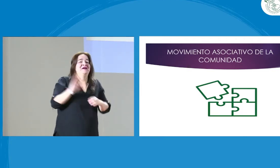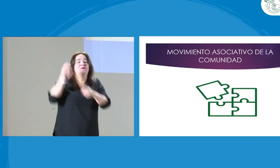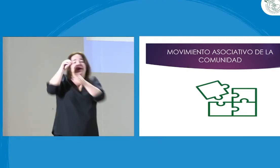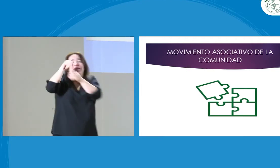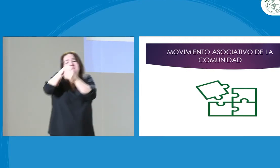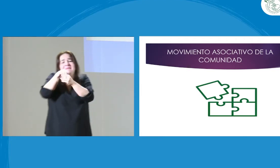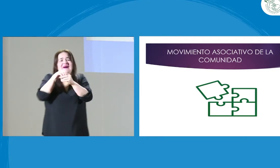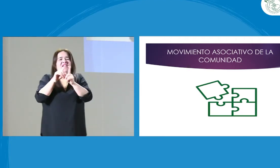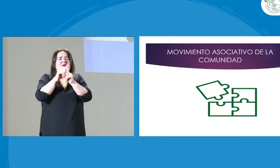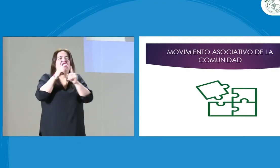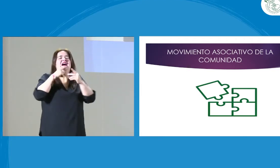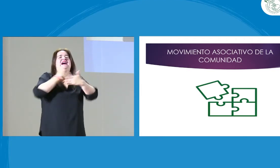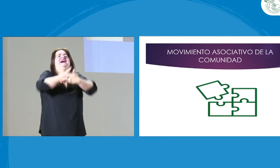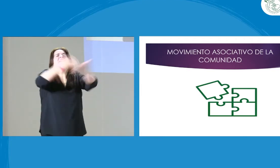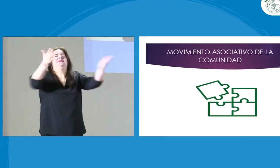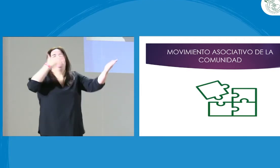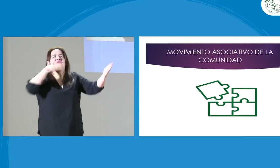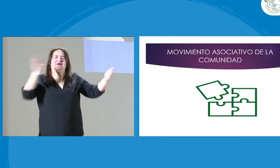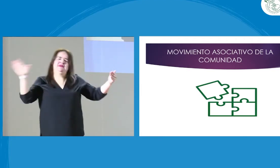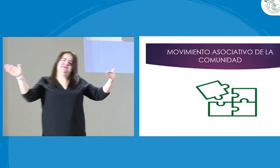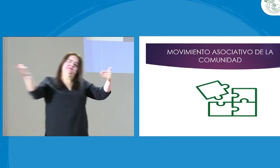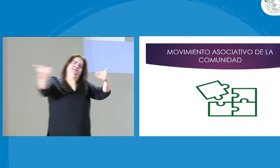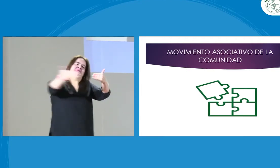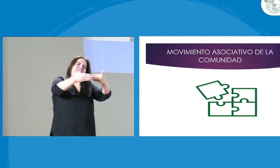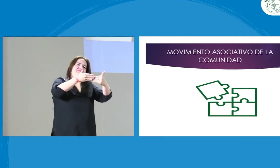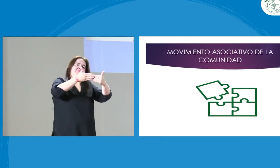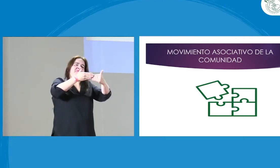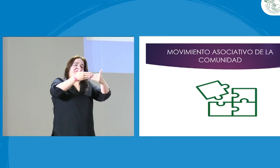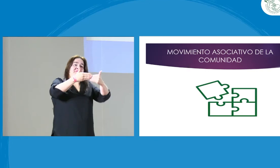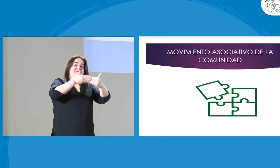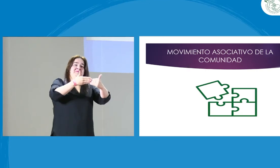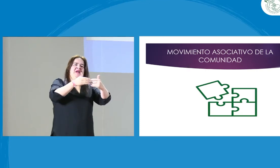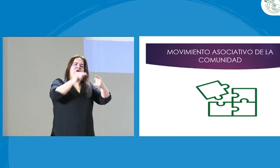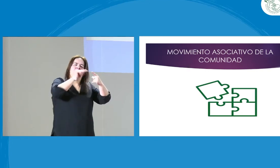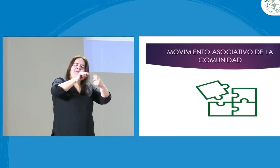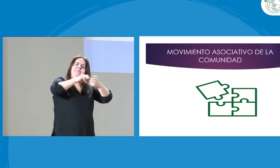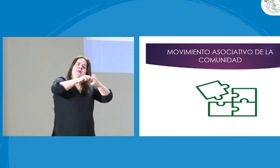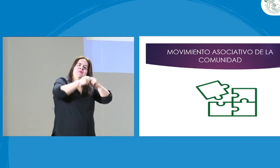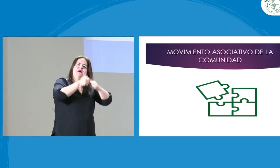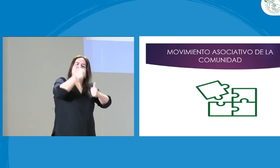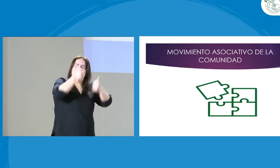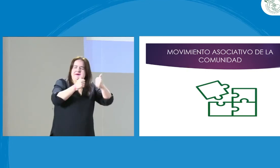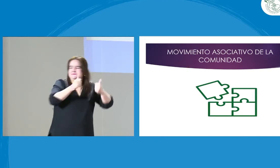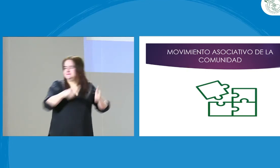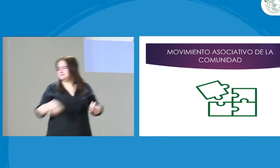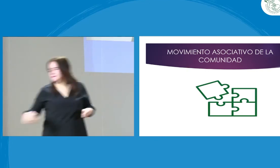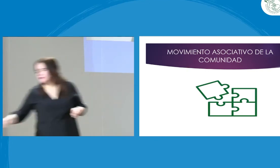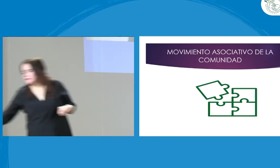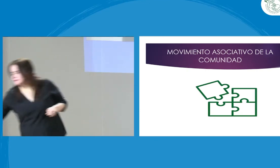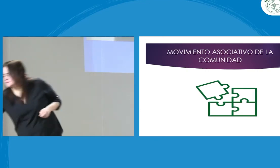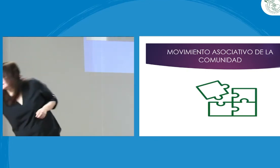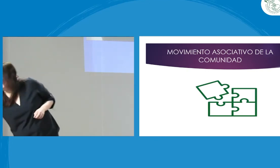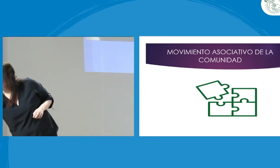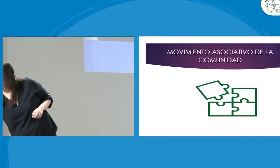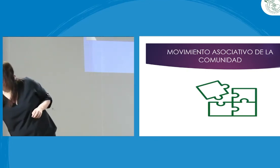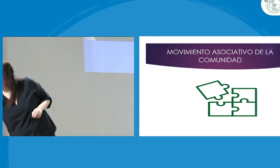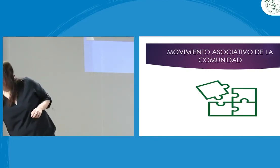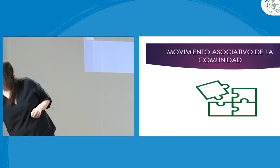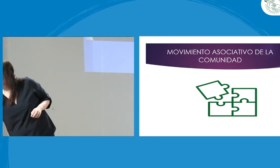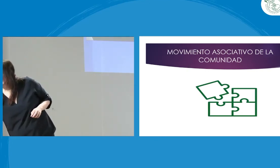mayoría de las mujeres nos encontramos en casa, en nuestros hogares. Entonces se nos dice, no, pero ¿para qué salir al mundo? No, mejor me quedo aquí en casa. Eso